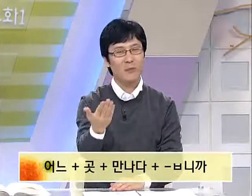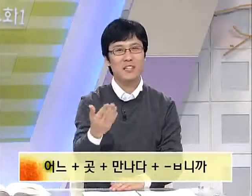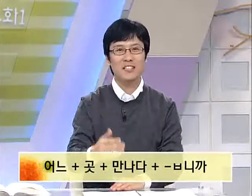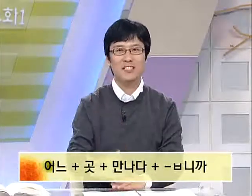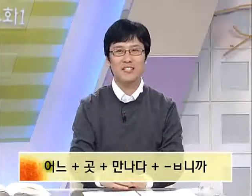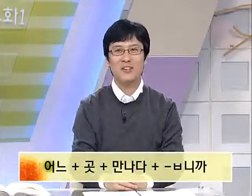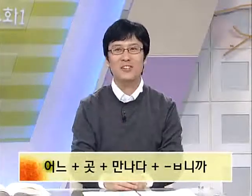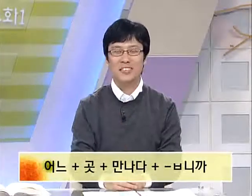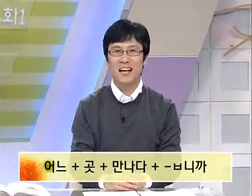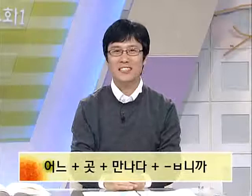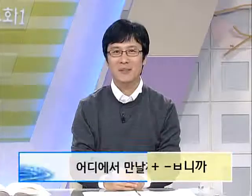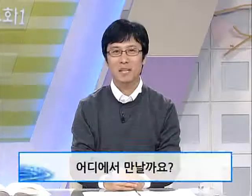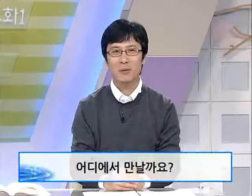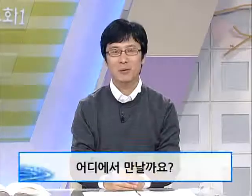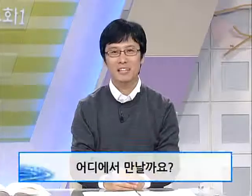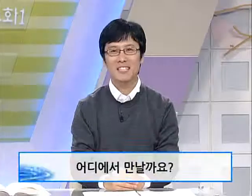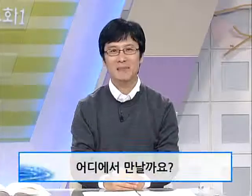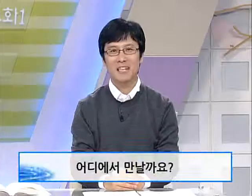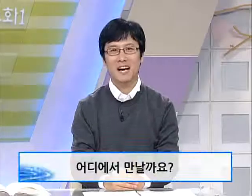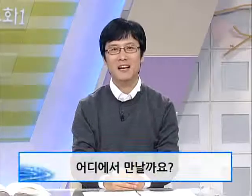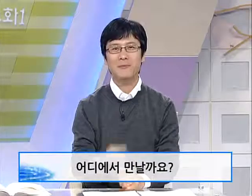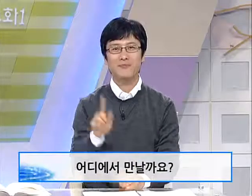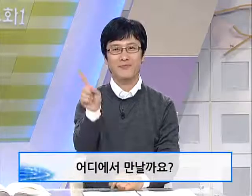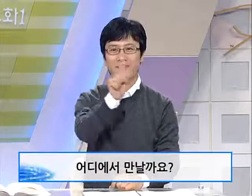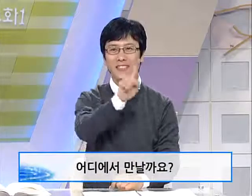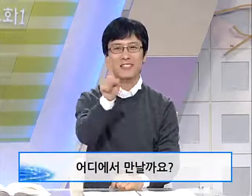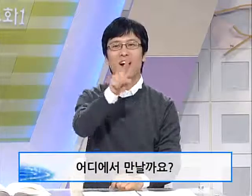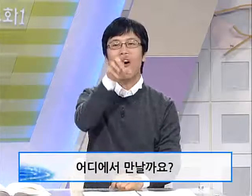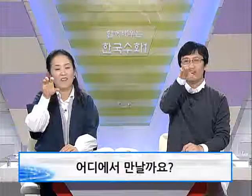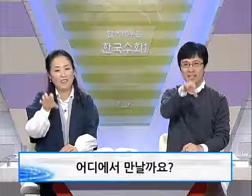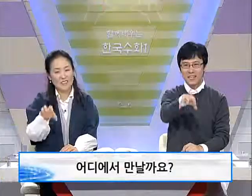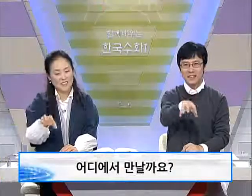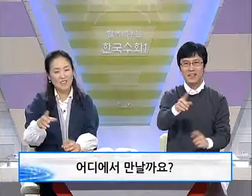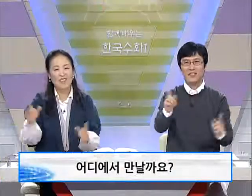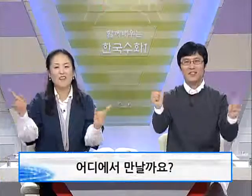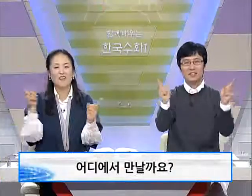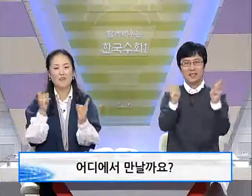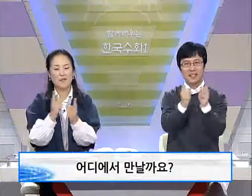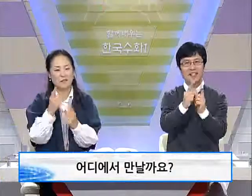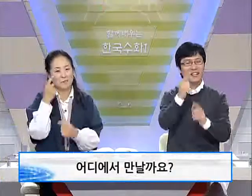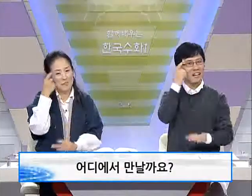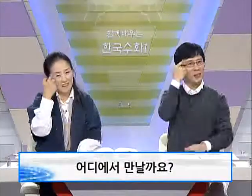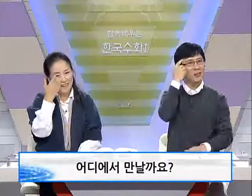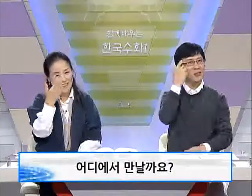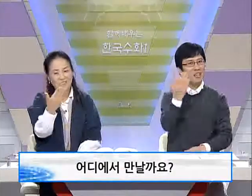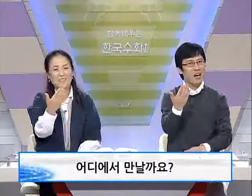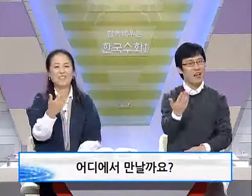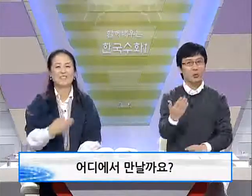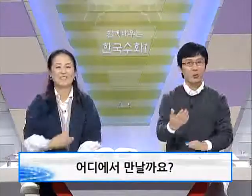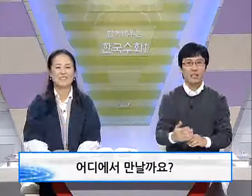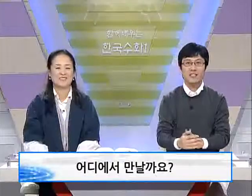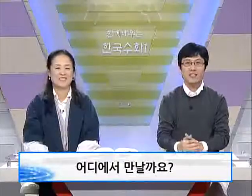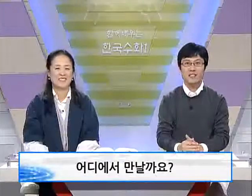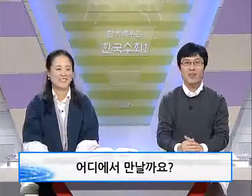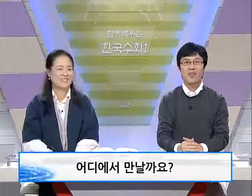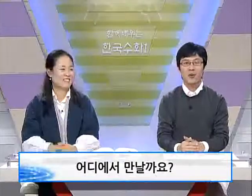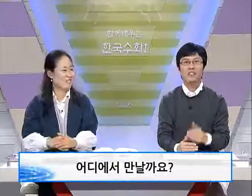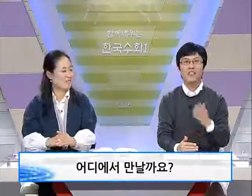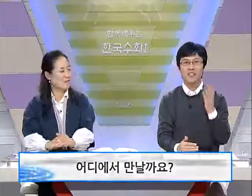어렵지 않으시죠? 다 같이 한번 해보도록 하겠습니다 어디에서 만날까요? 자, 고노상 씨께서 어디에서